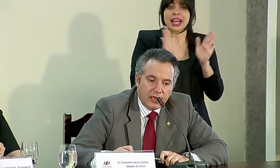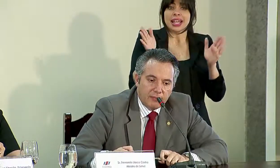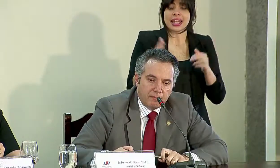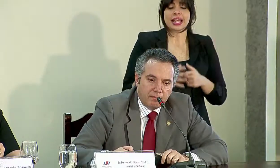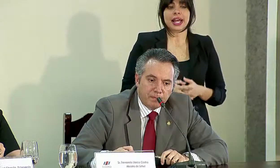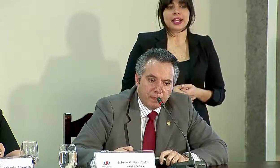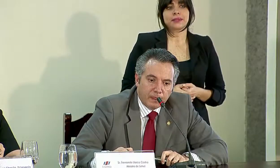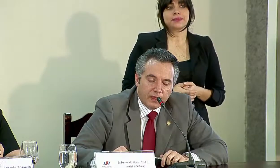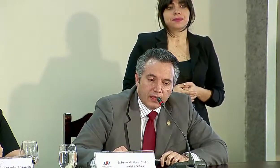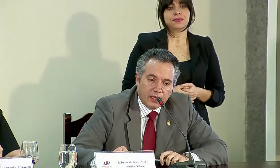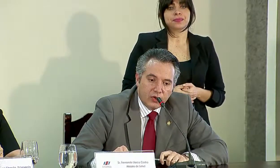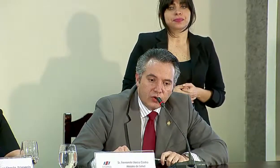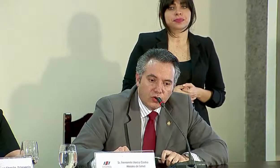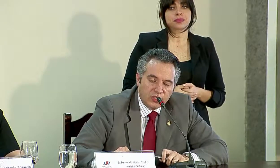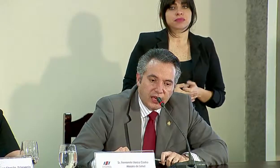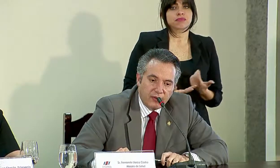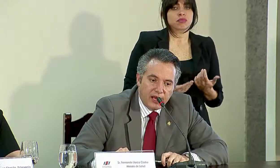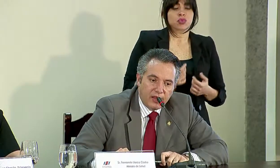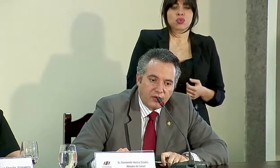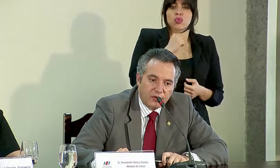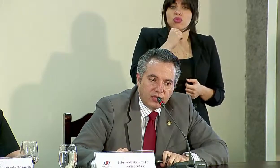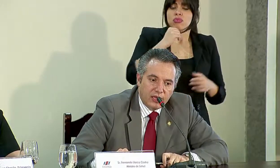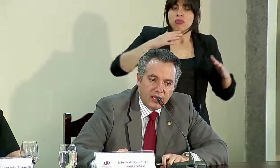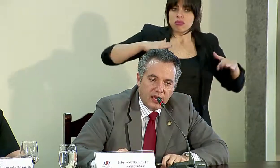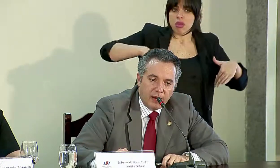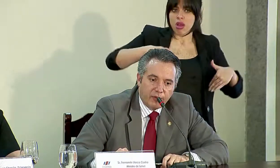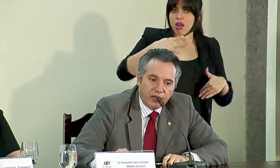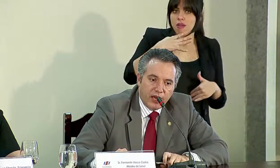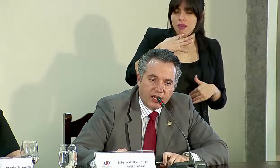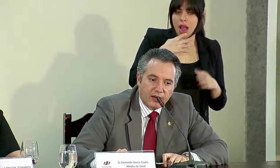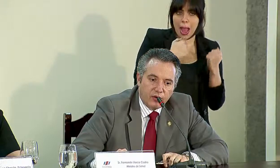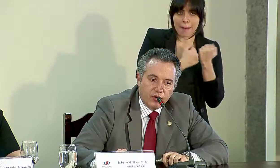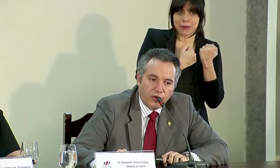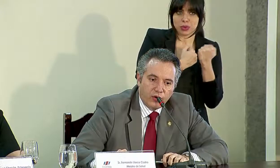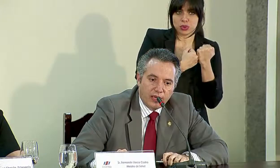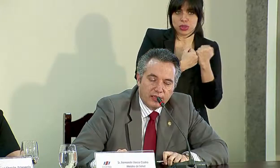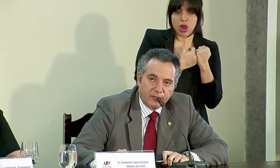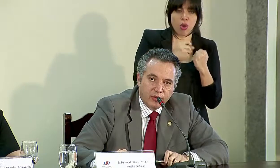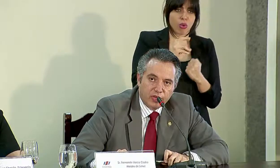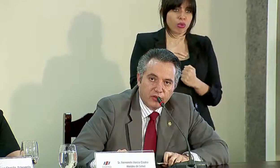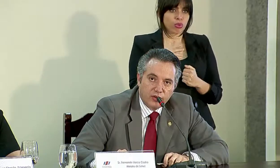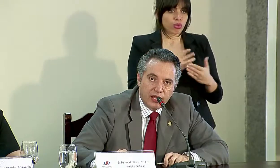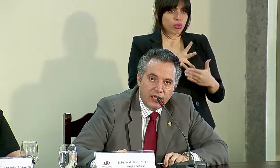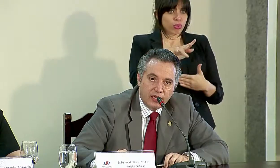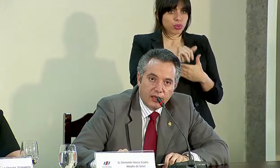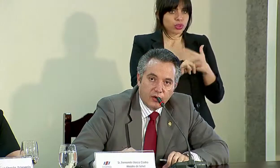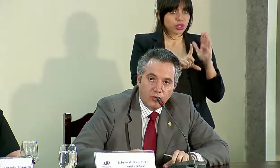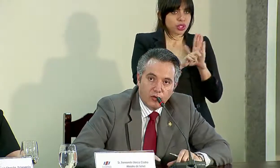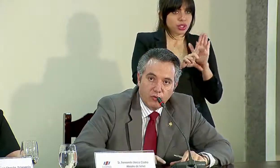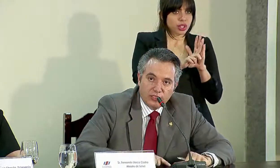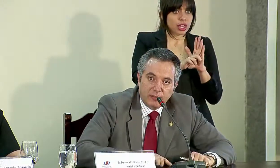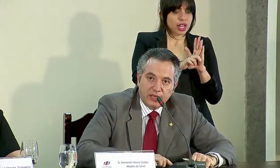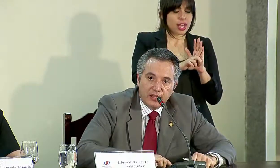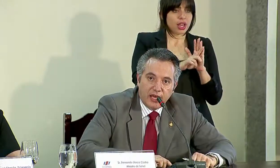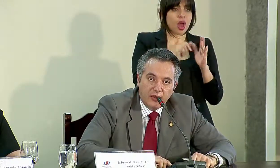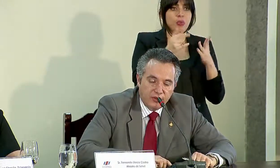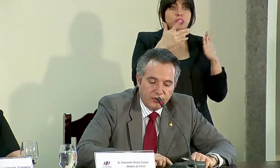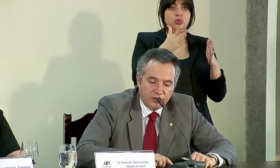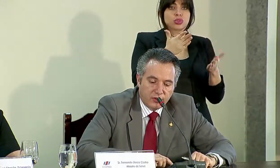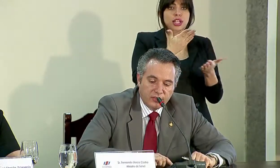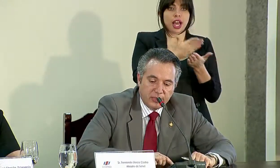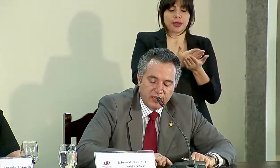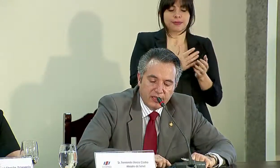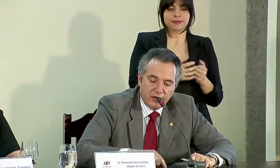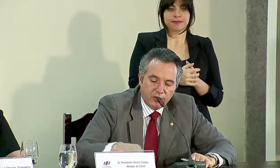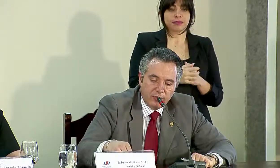no se ha hablado de apoyar o no el anteproyecto de ley como está planteado,